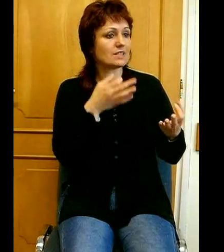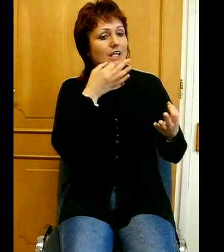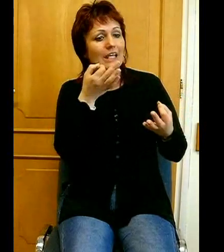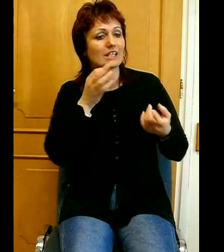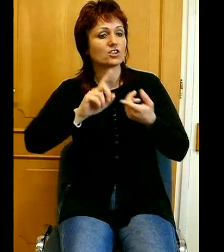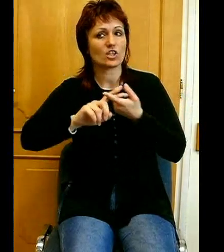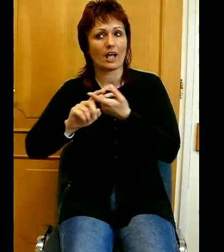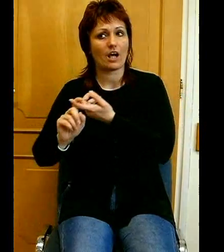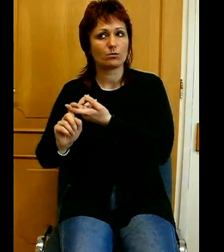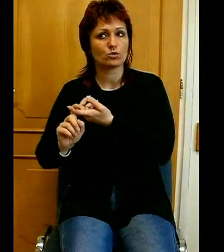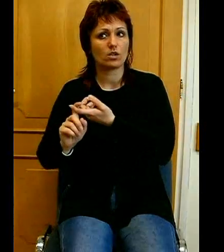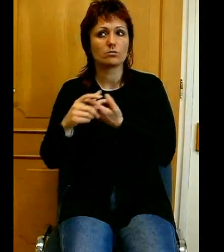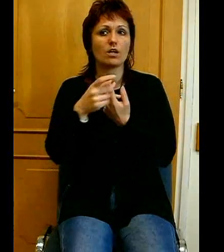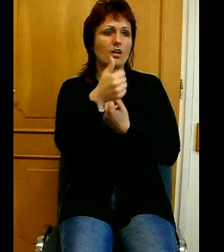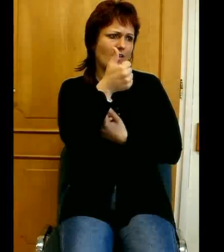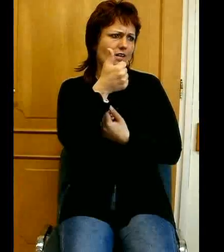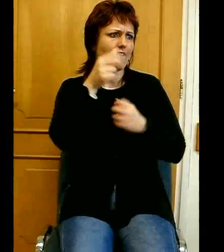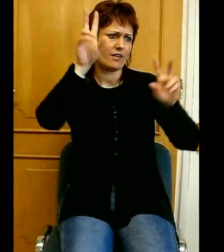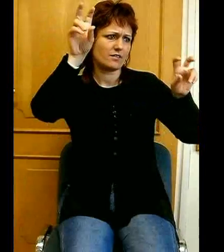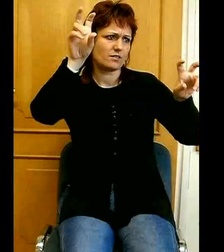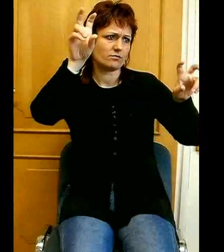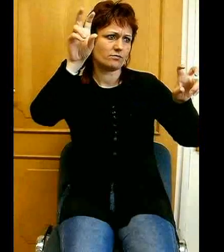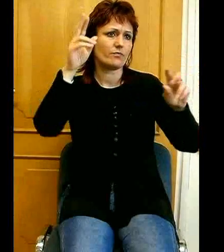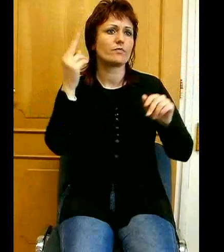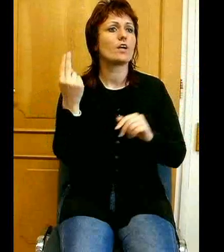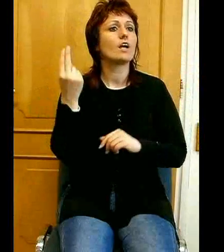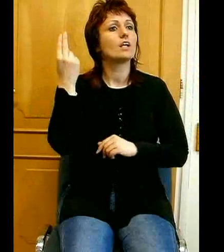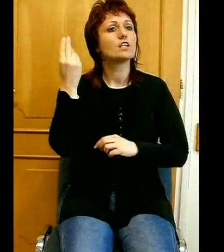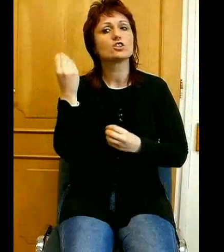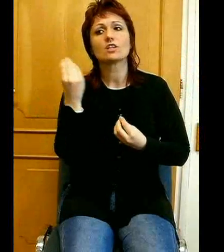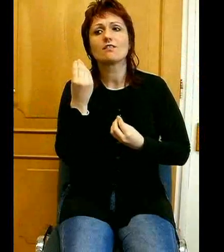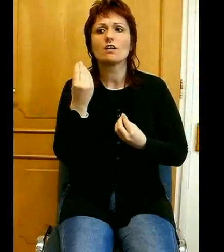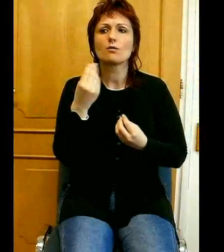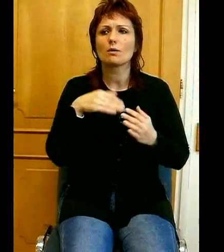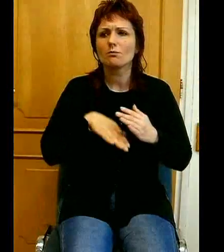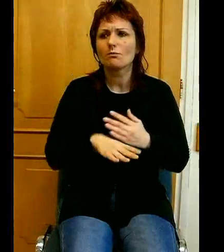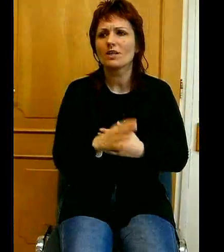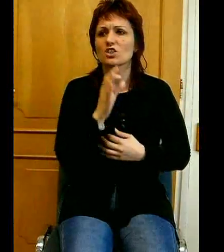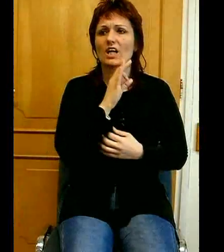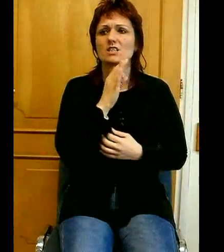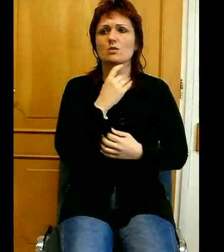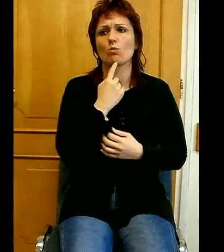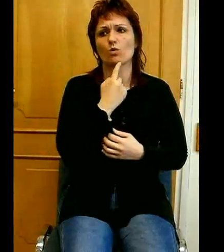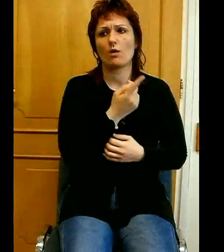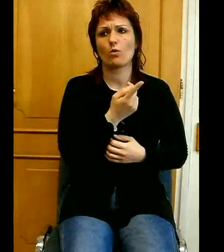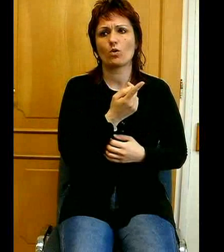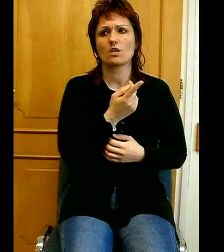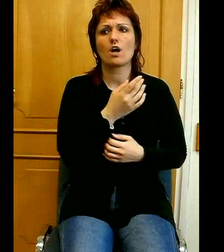egyetlen egyet hadd idézzek, Isten valami mélységes szomorúsákkal mondja, a Húseás könyvében a